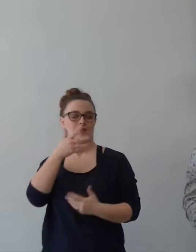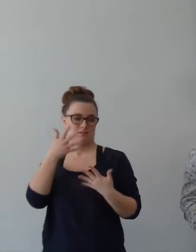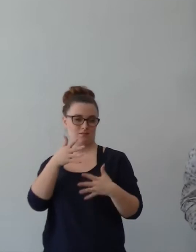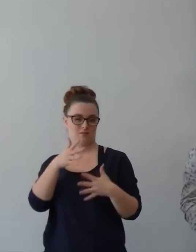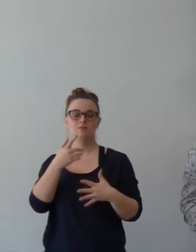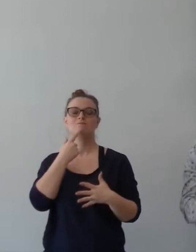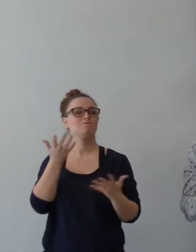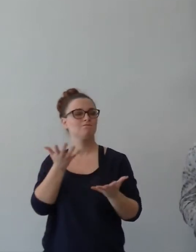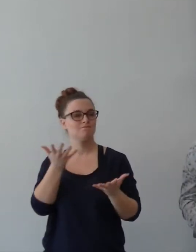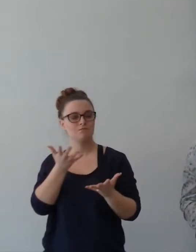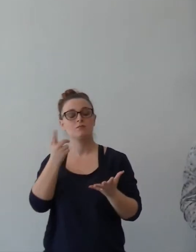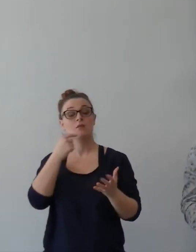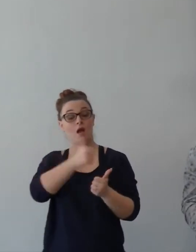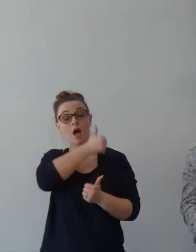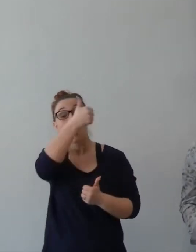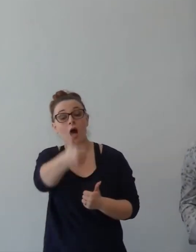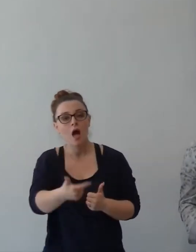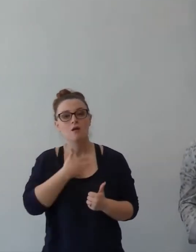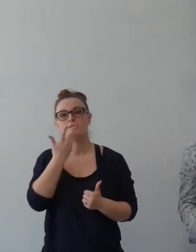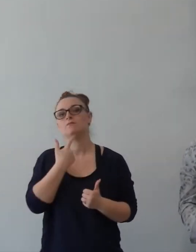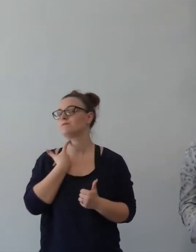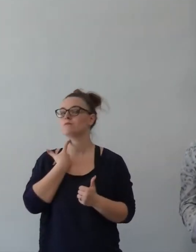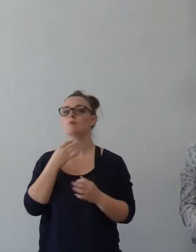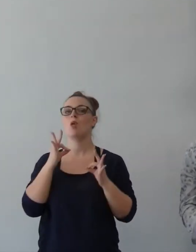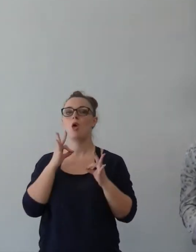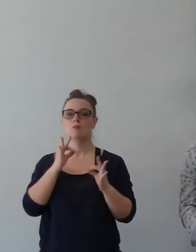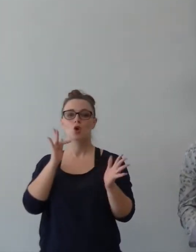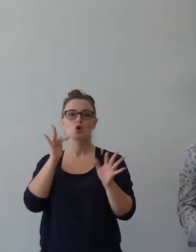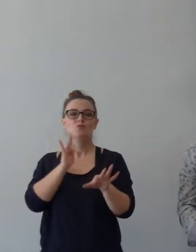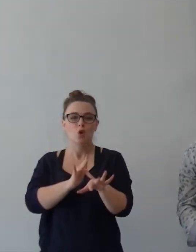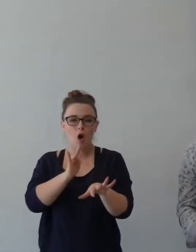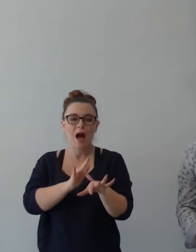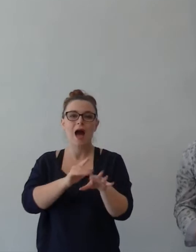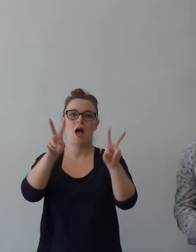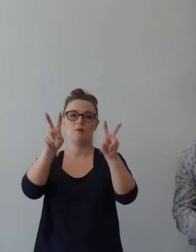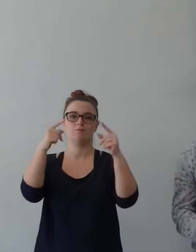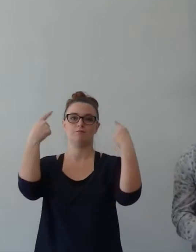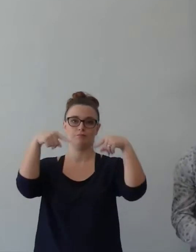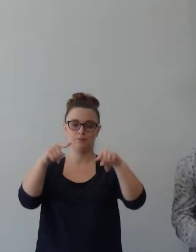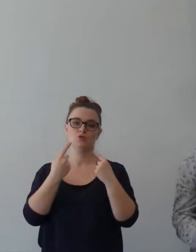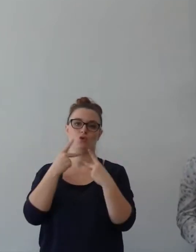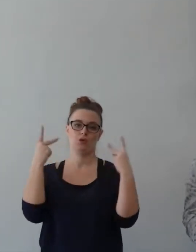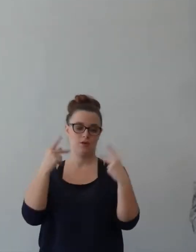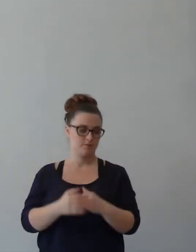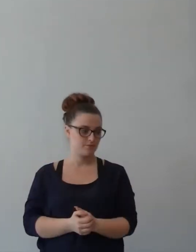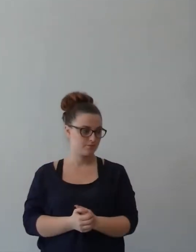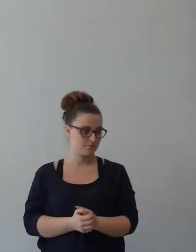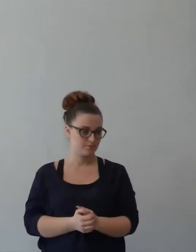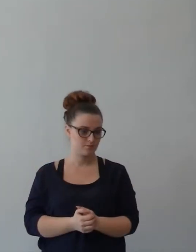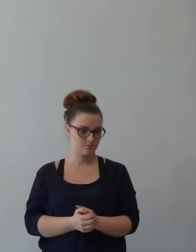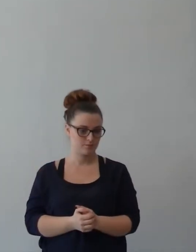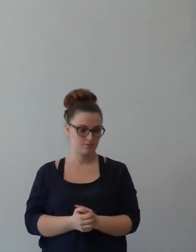gioia, che c'è gioia nel Signore. Vorrei leggervi una lettera che mi è arrivata da